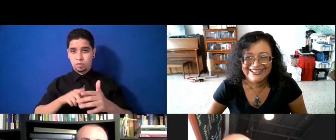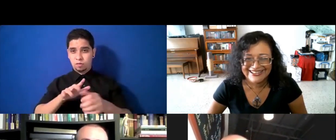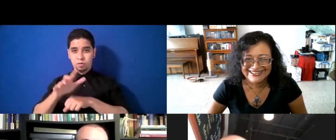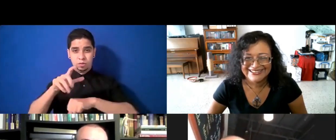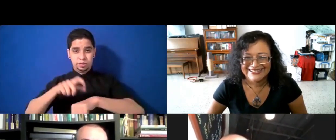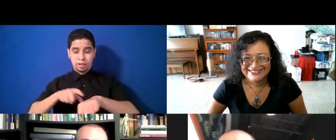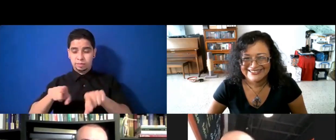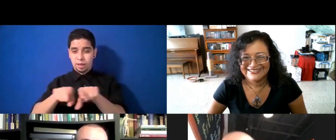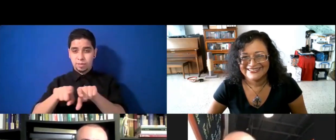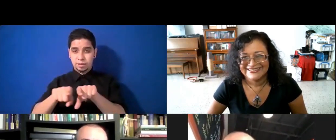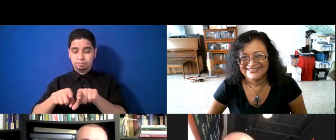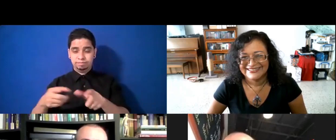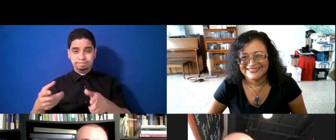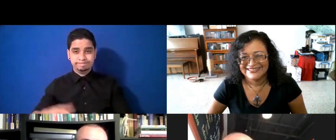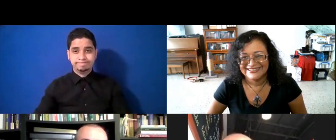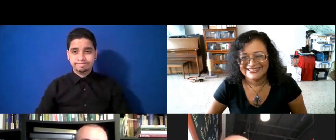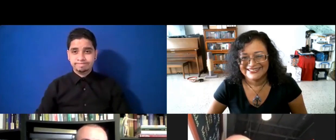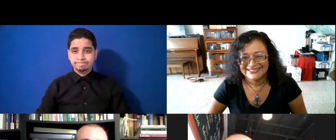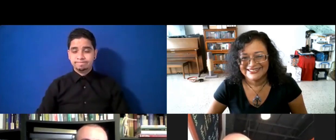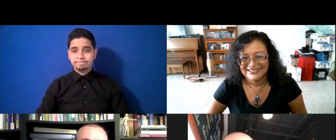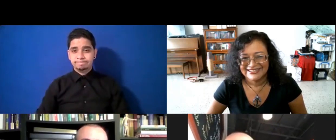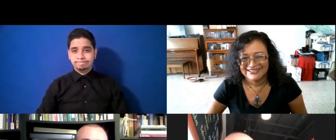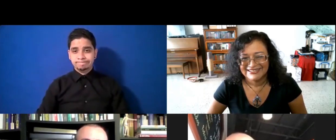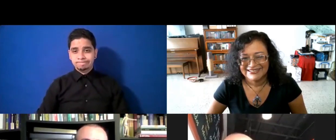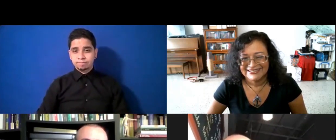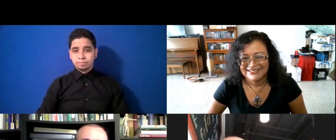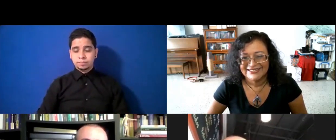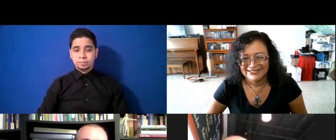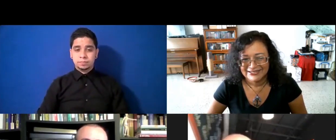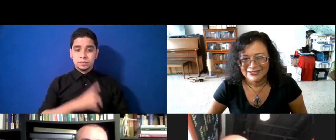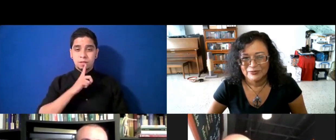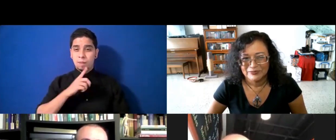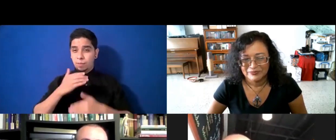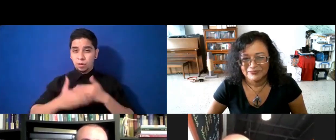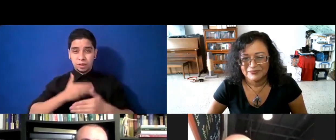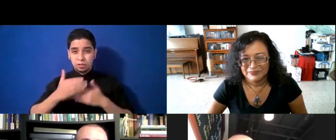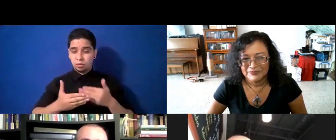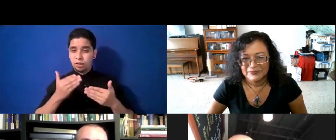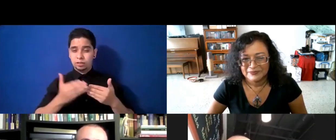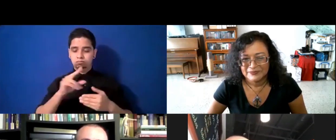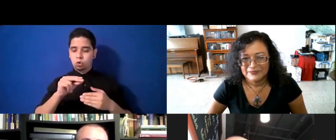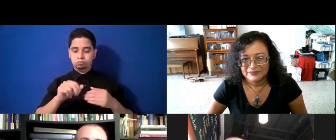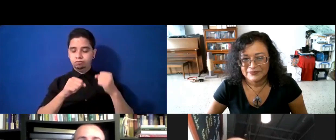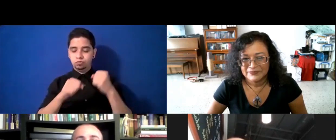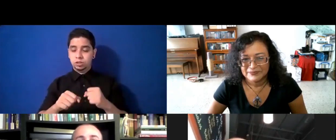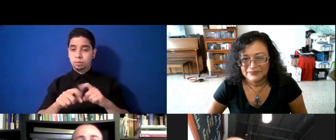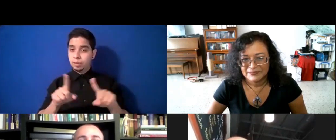este, que, indudablemente, pues, es fuerte, para todos, pero, creo que primero, ha habido, pues, una,